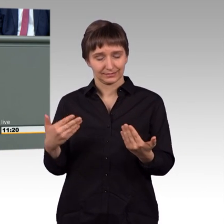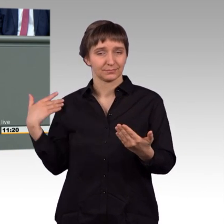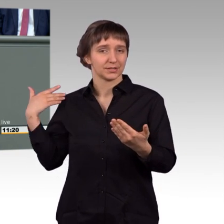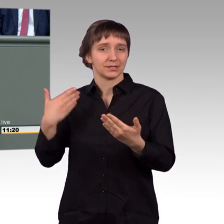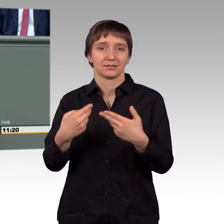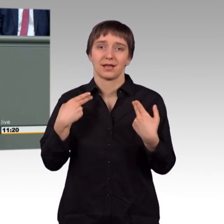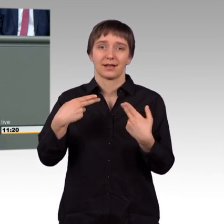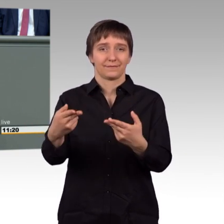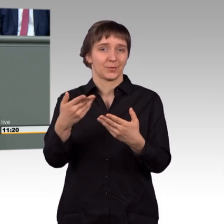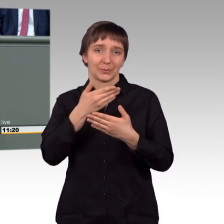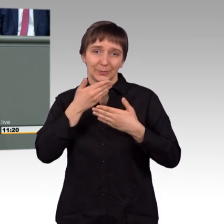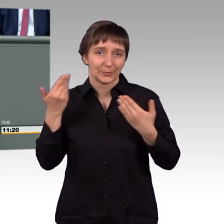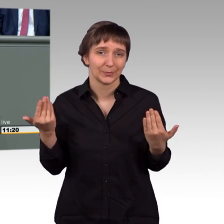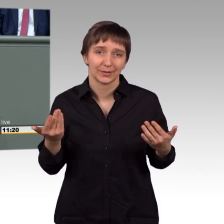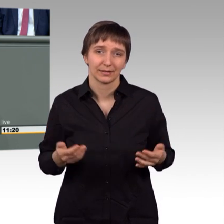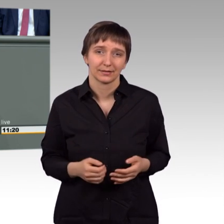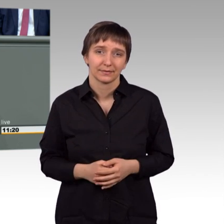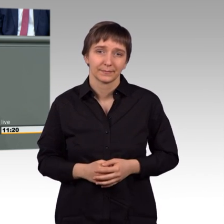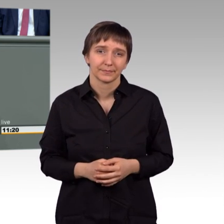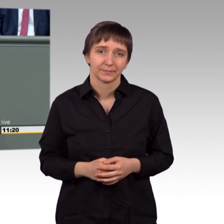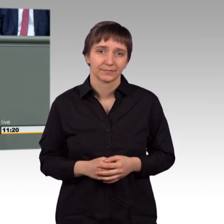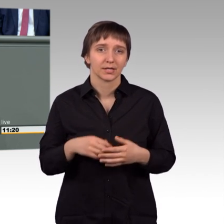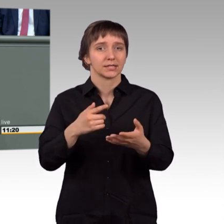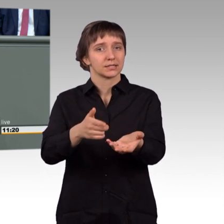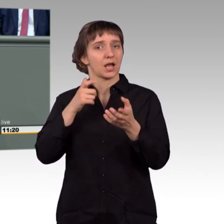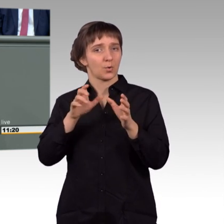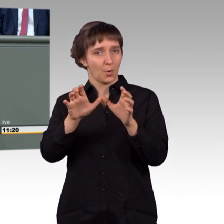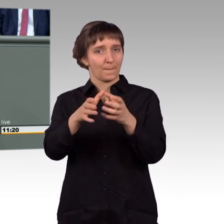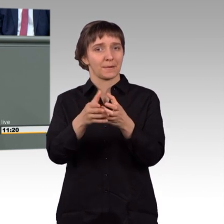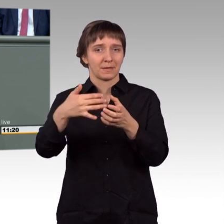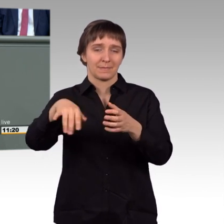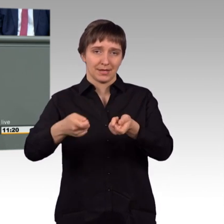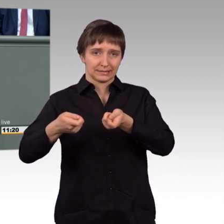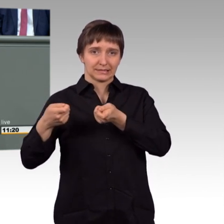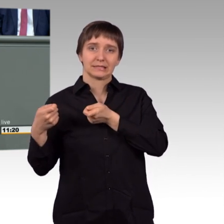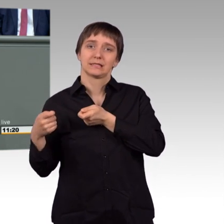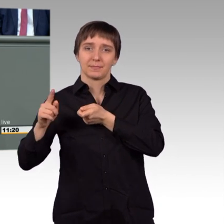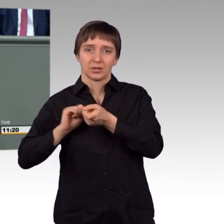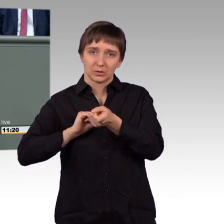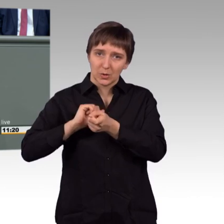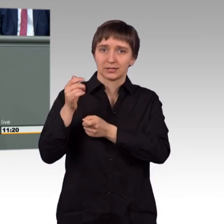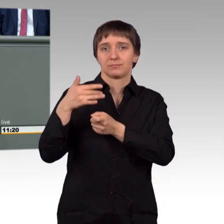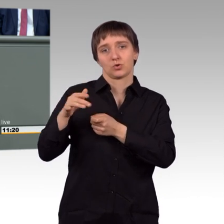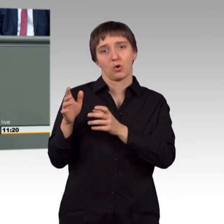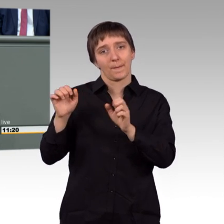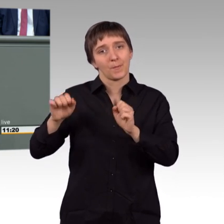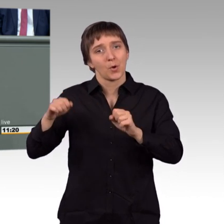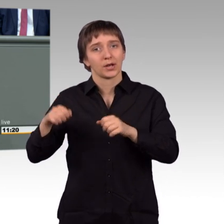gefunden. Und die Terrorgruppe ist auf dem Rückzug. Sie ist aber weiterhin in der Lage, Anschläge und Terror zu